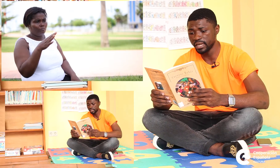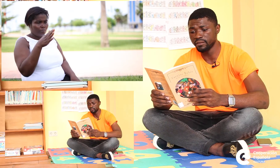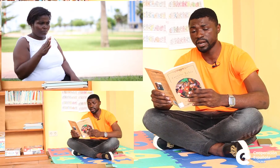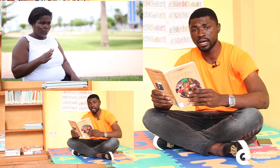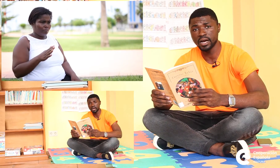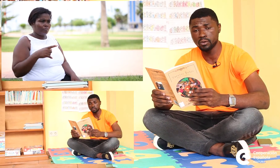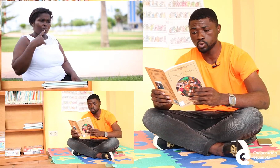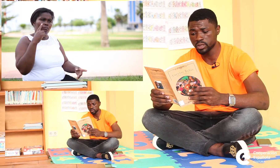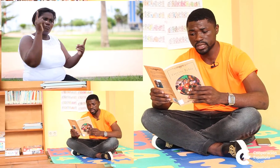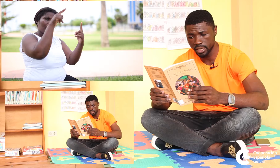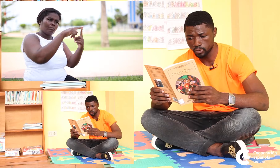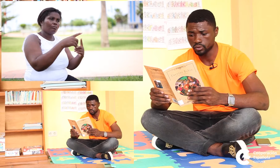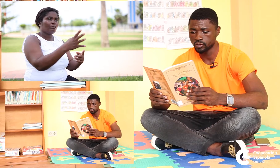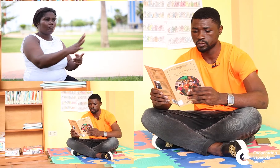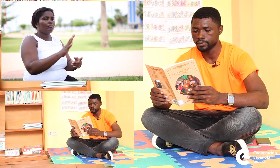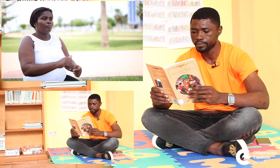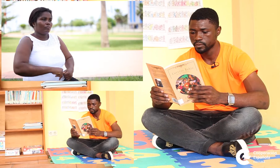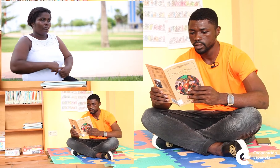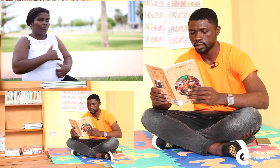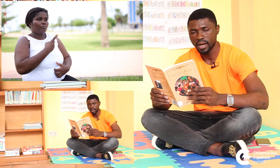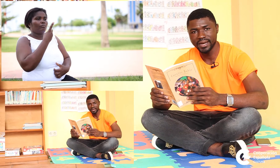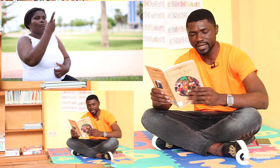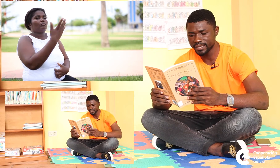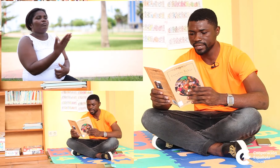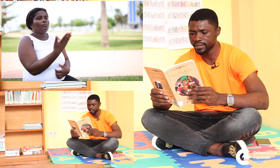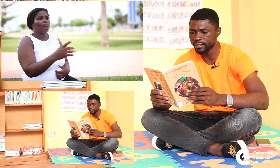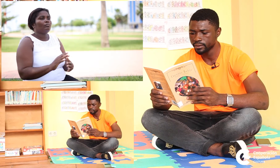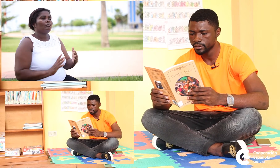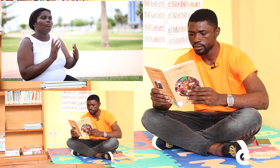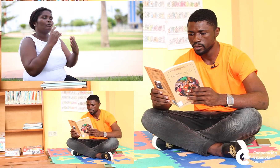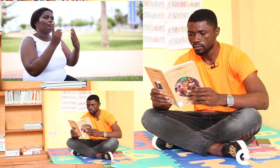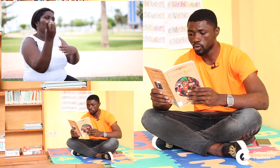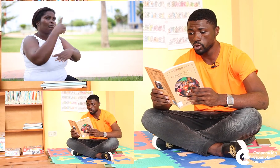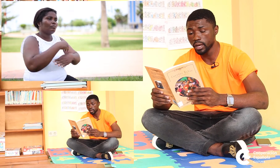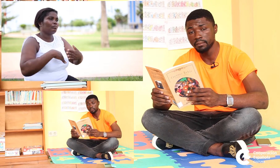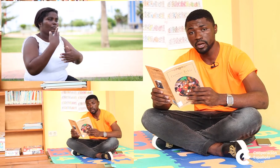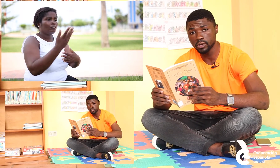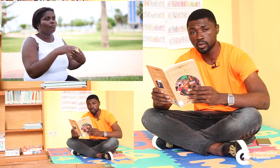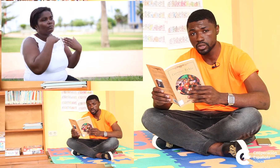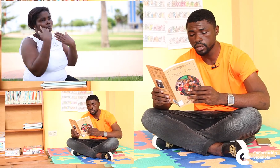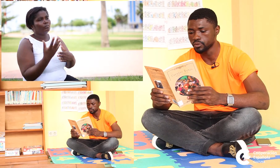llevarán a cabo tus deseos. Al día siguiente murió el mayor de los hijos.